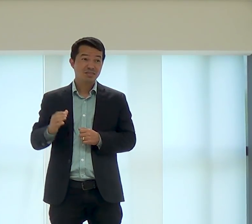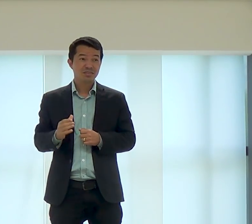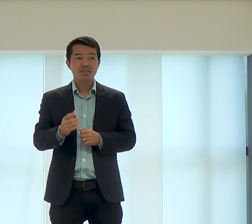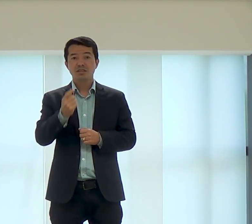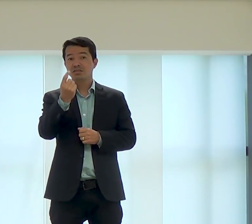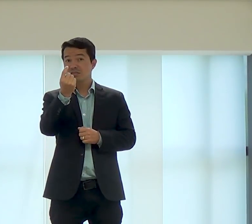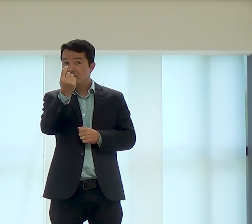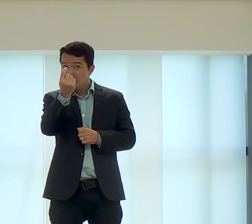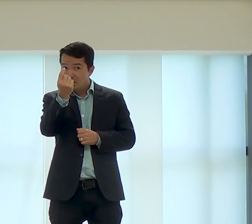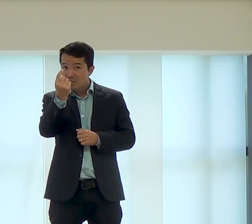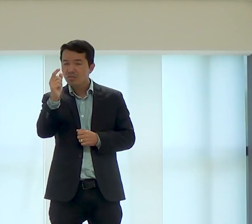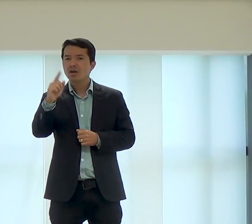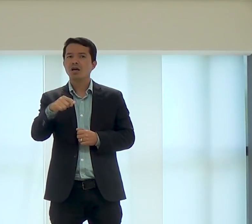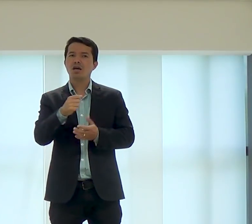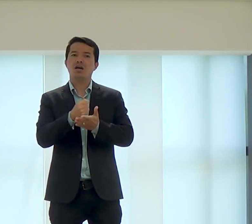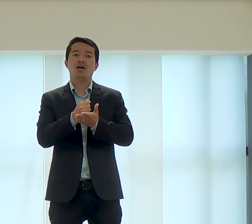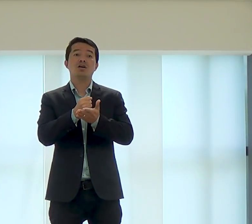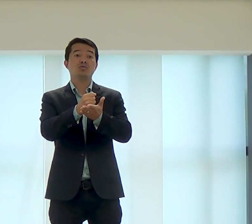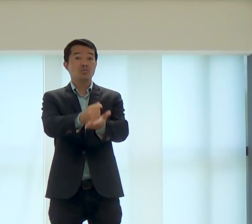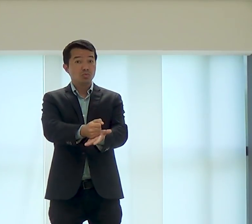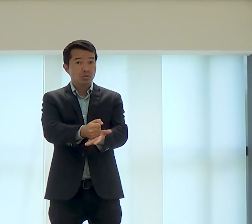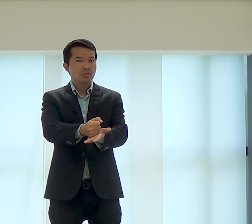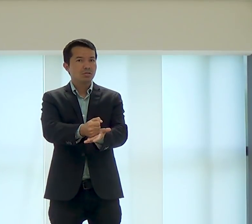nós precisamos ter consciência sobre o nosso dinheiro,